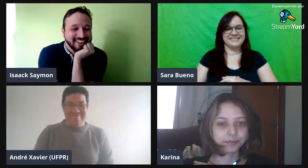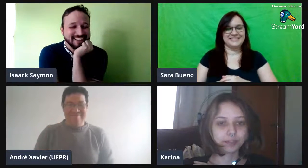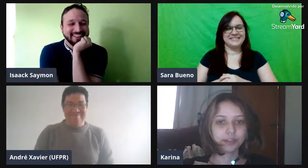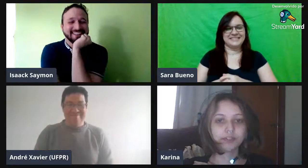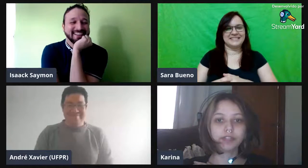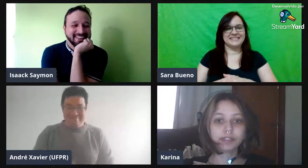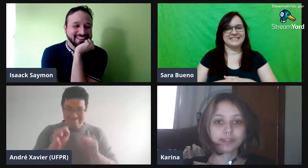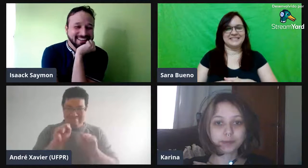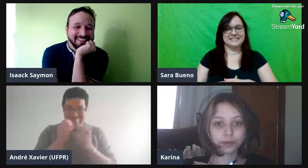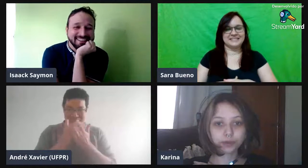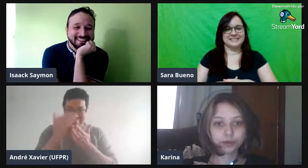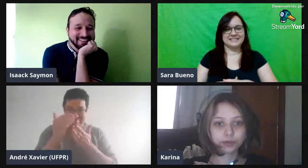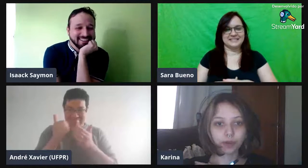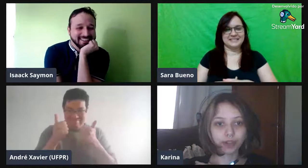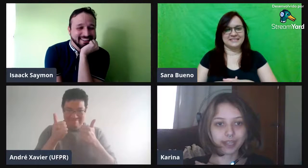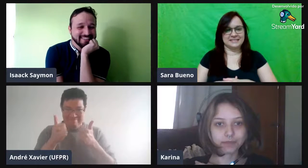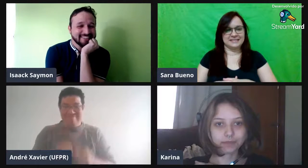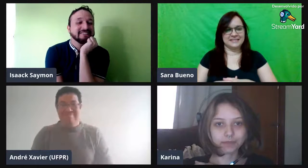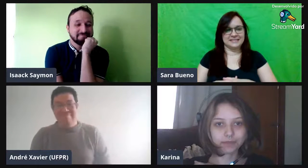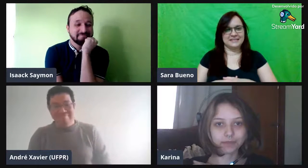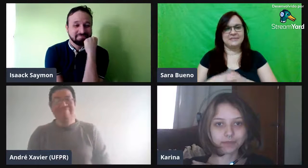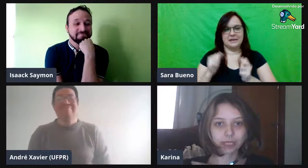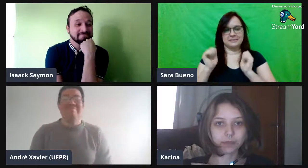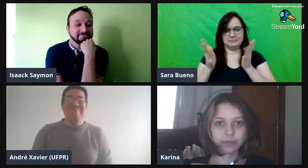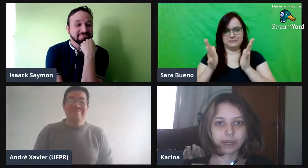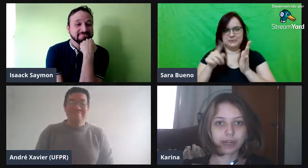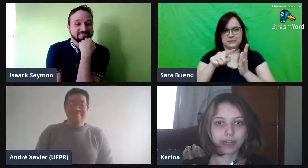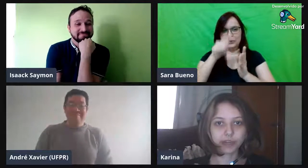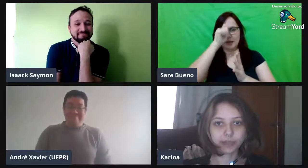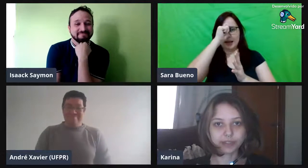25 minutos, ok? Para a aguição.